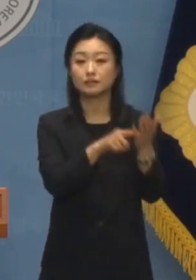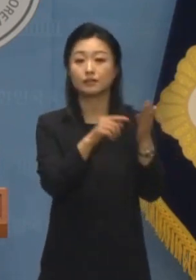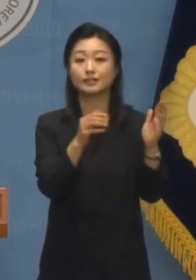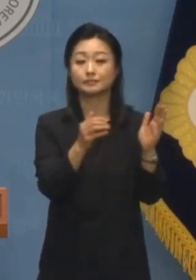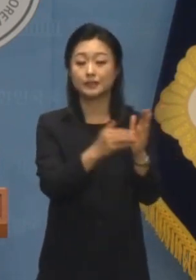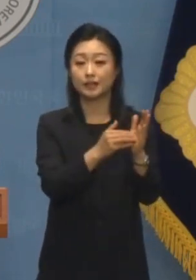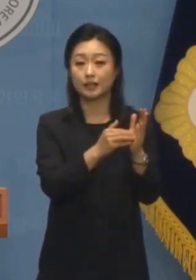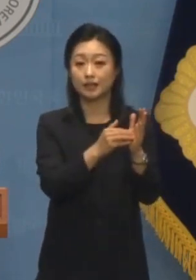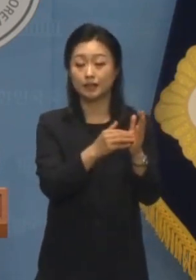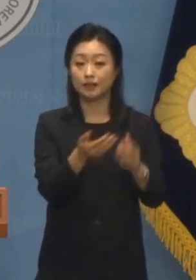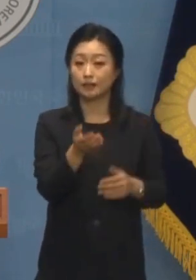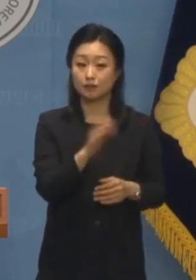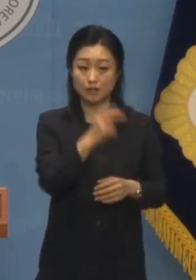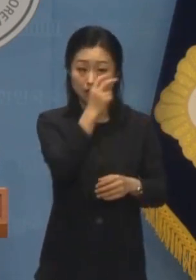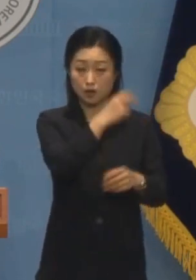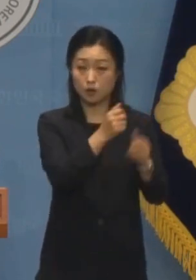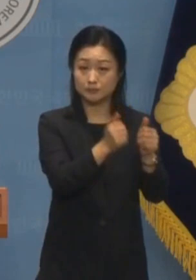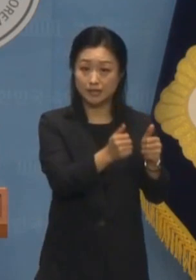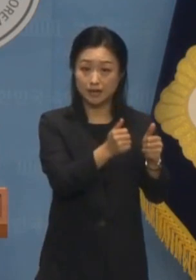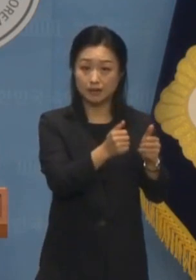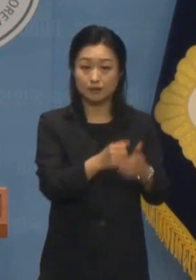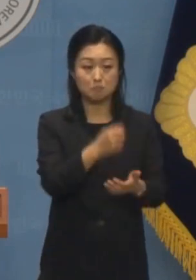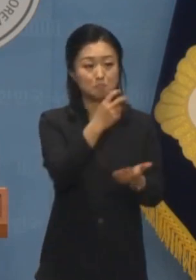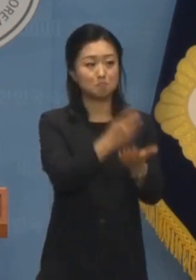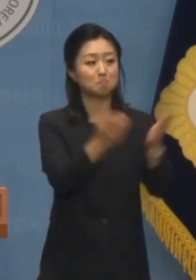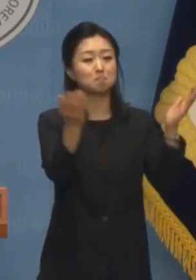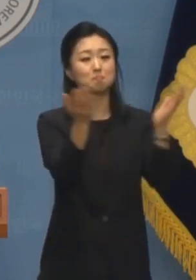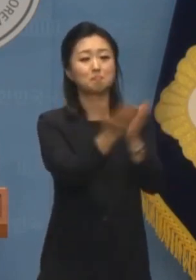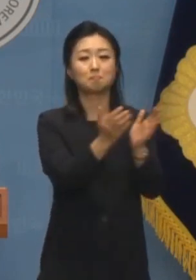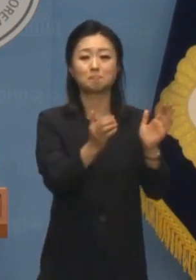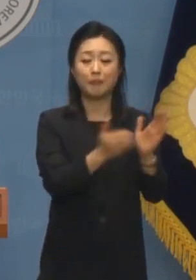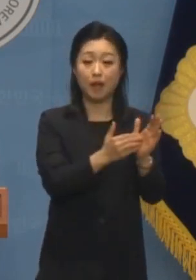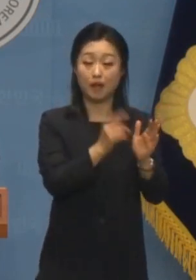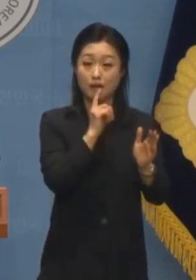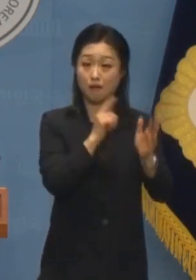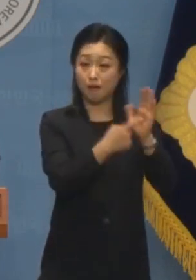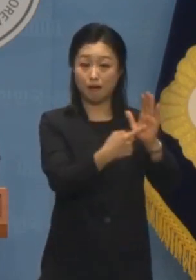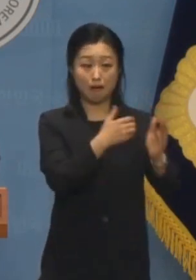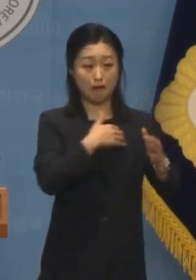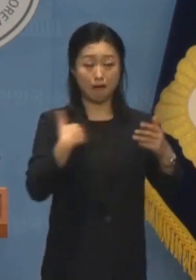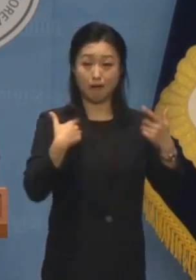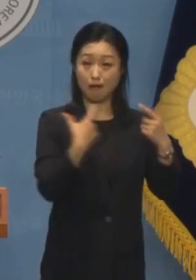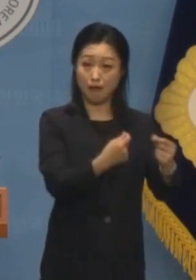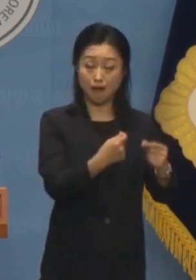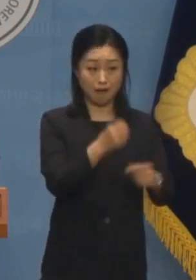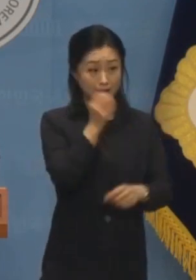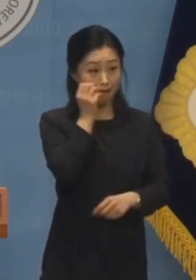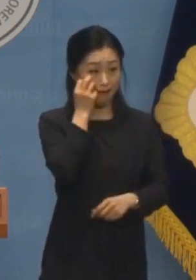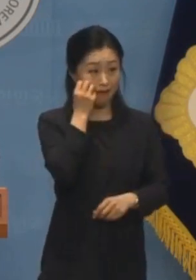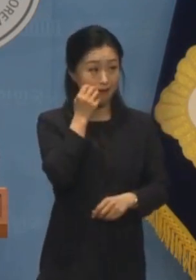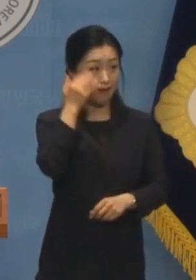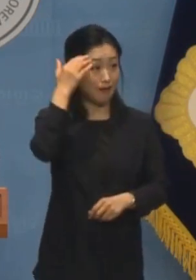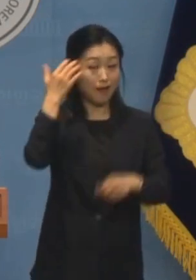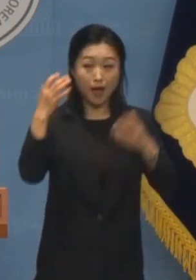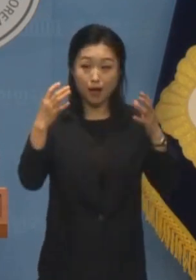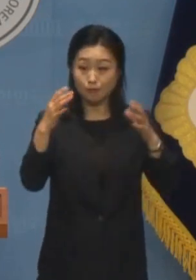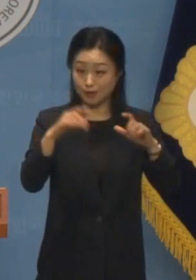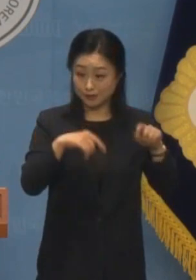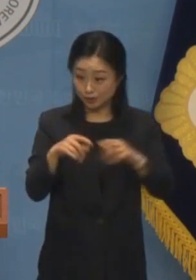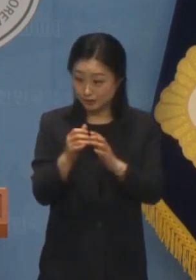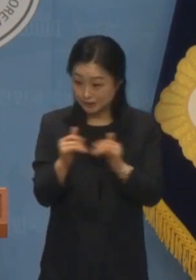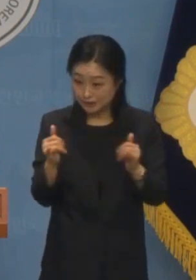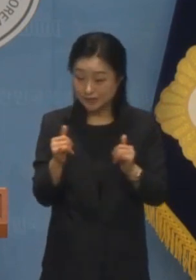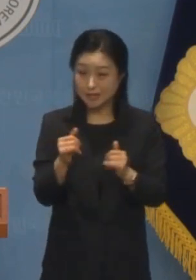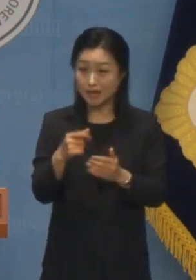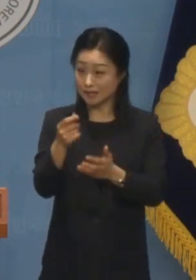그런데도 검찰은 적법한 영장 집행이라며 당당합니다 대한민국이 정치인과